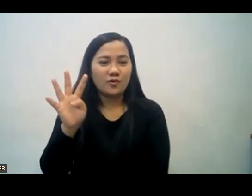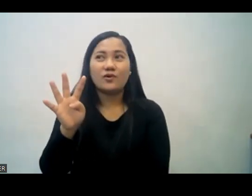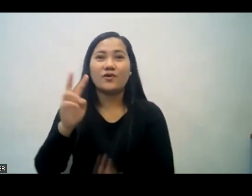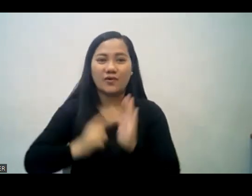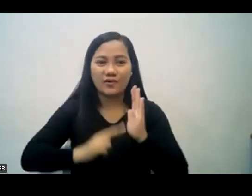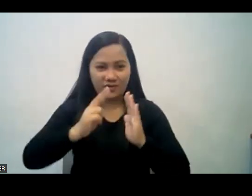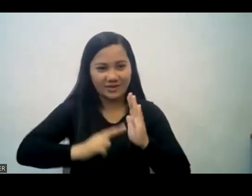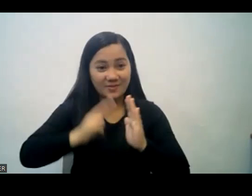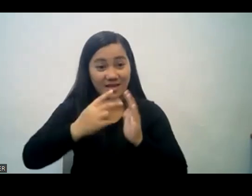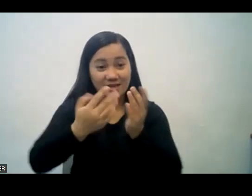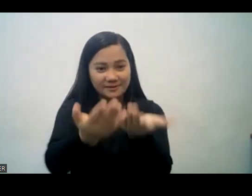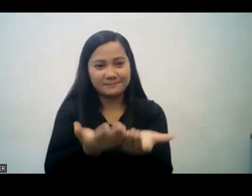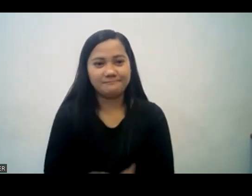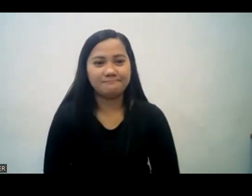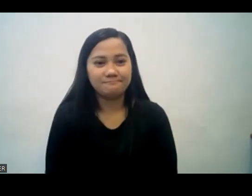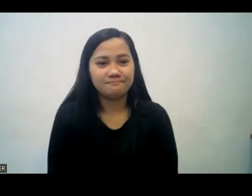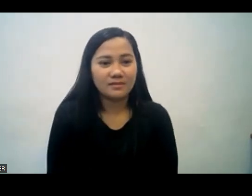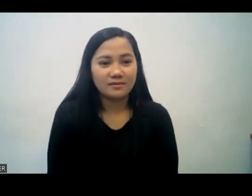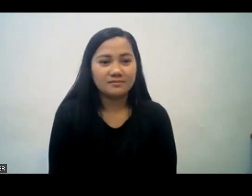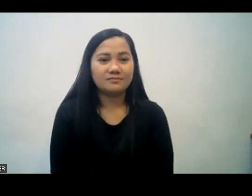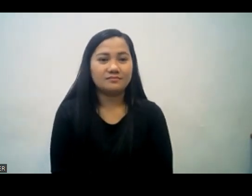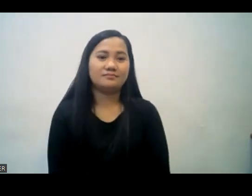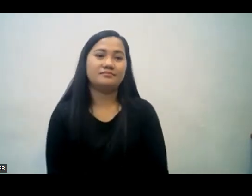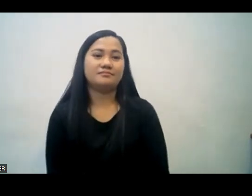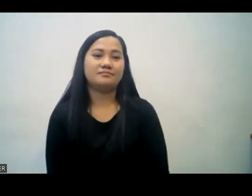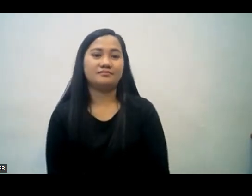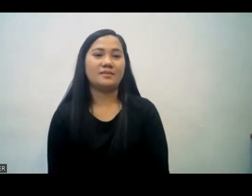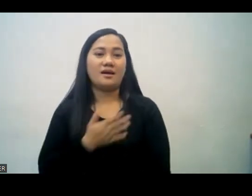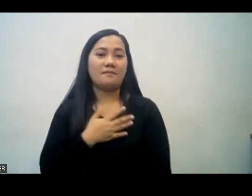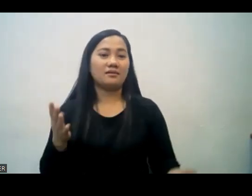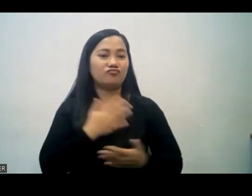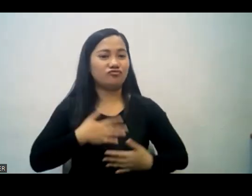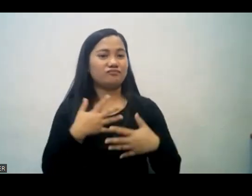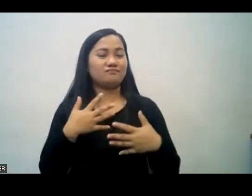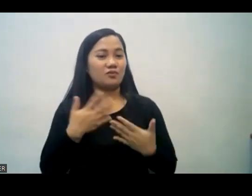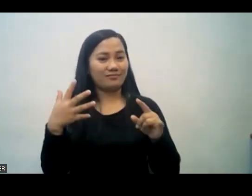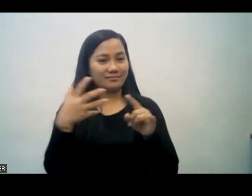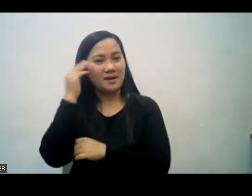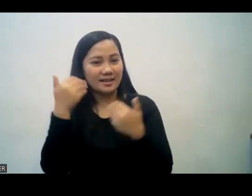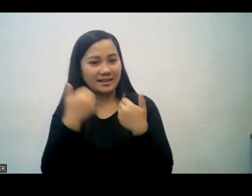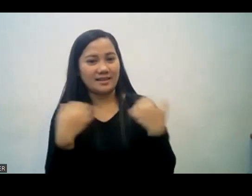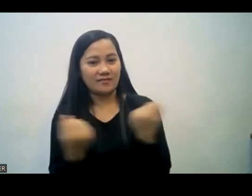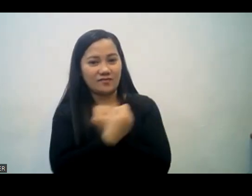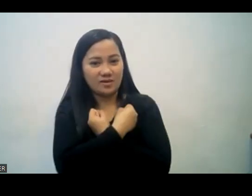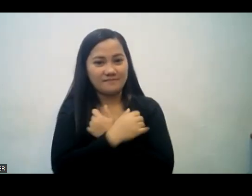ay lubusin ninyo ang aking tuwa sa pagkakaroon ng gayon ding pag-iisip magtaglay ng gayon ding pag-ibig na magkaisa ng